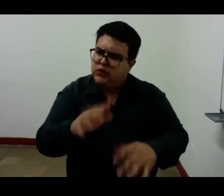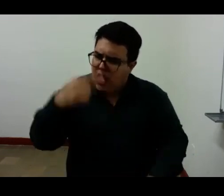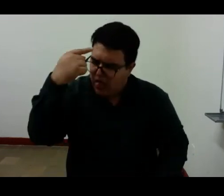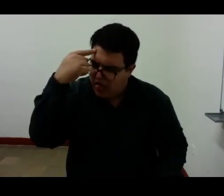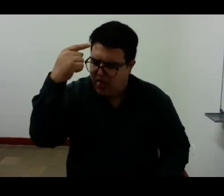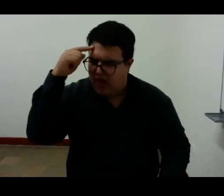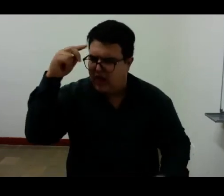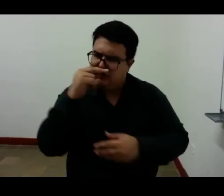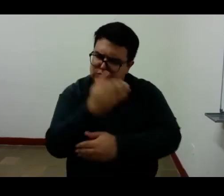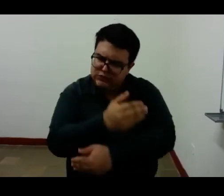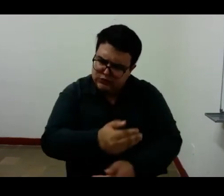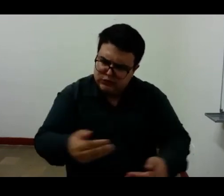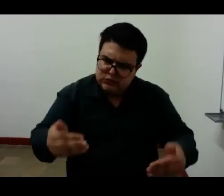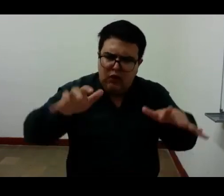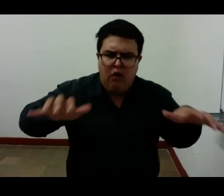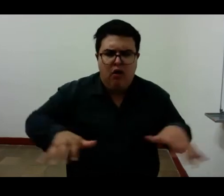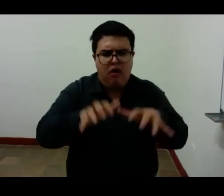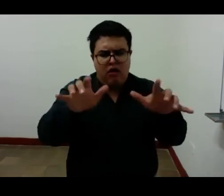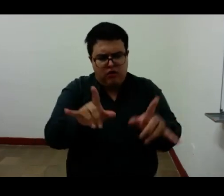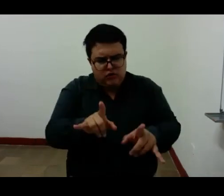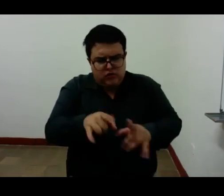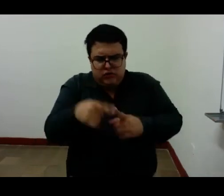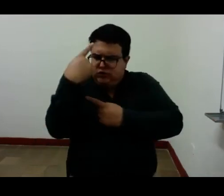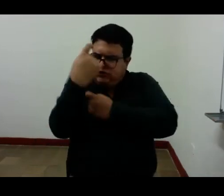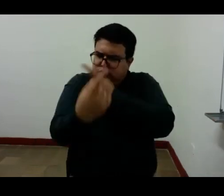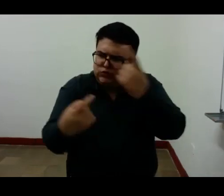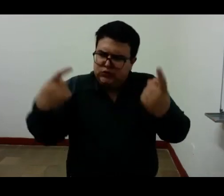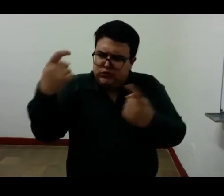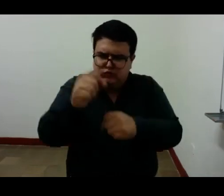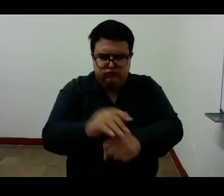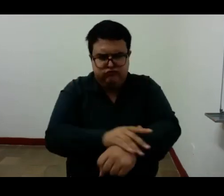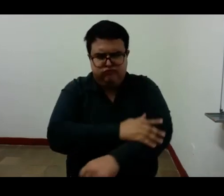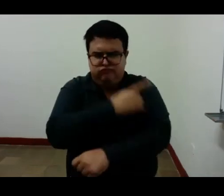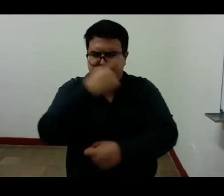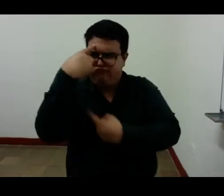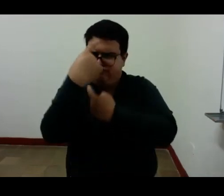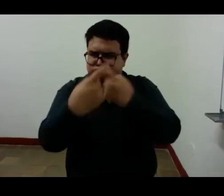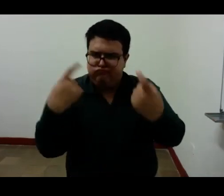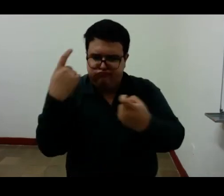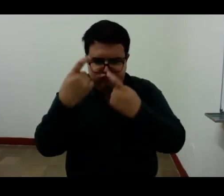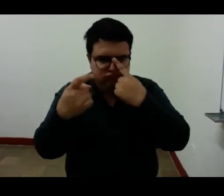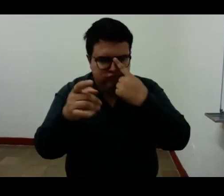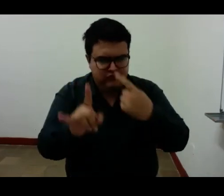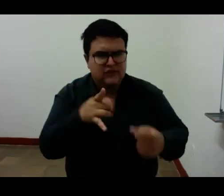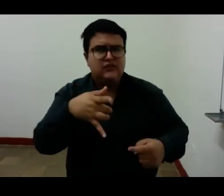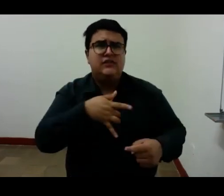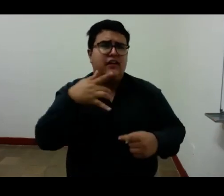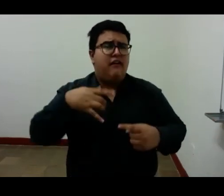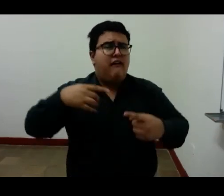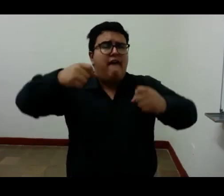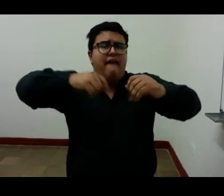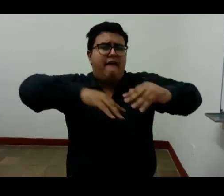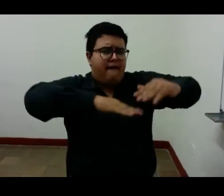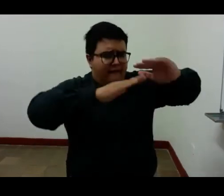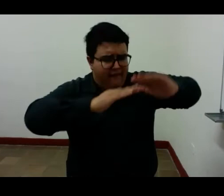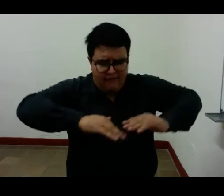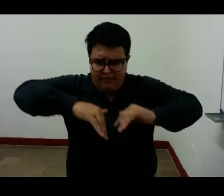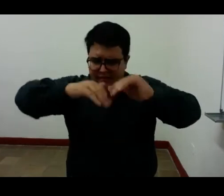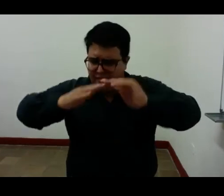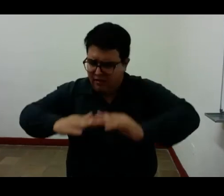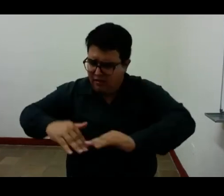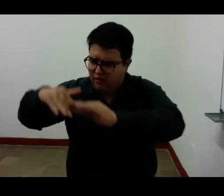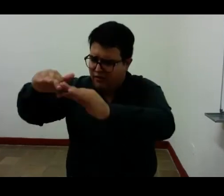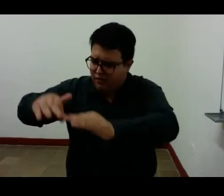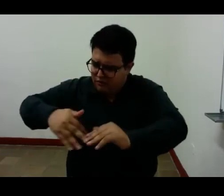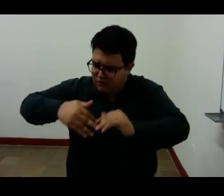dispositivo sonoro que va mudando sus ritmos o sus movimientos de donde brotan